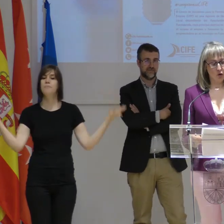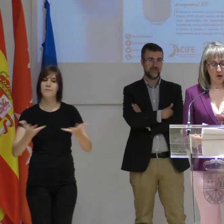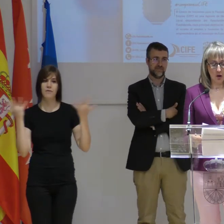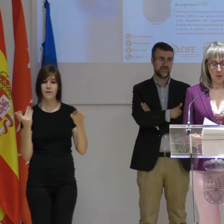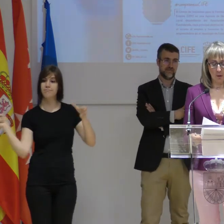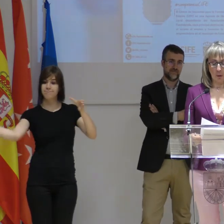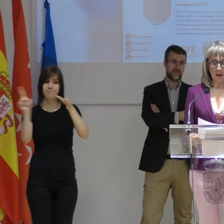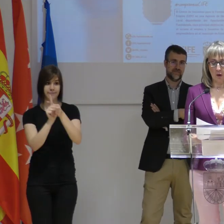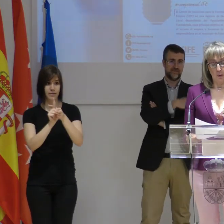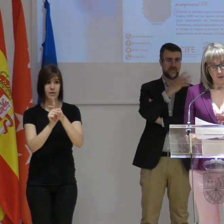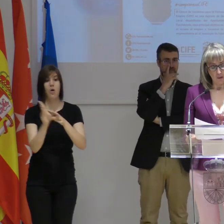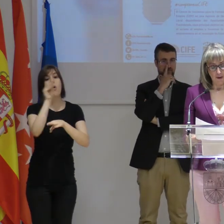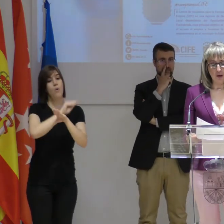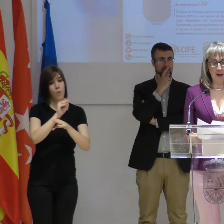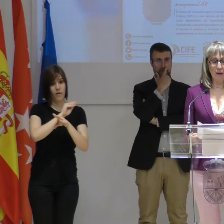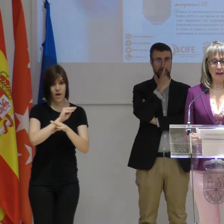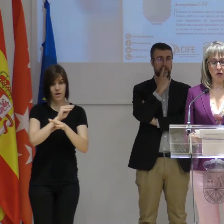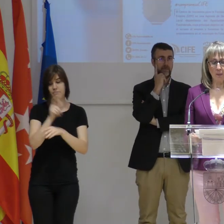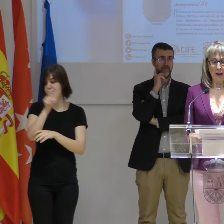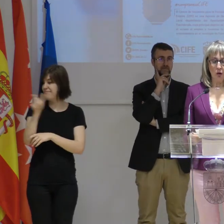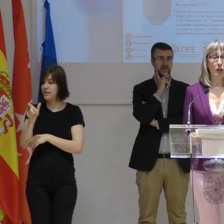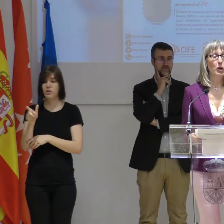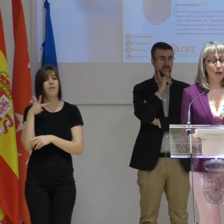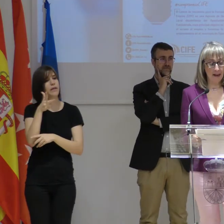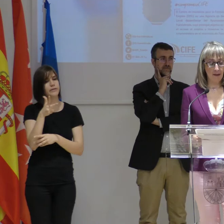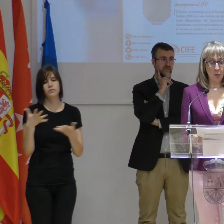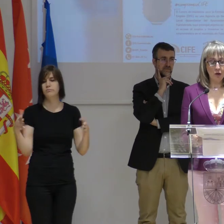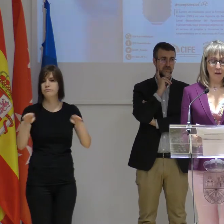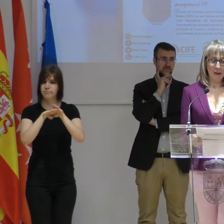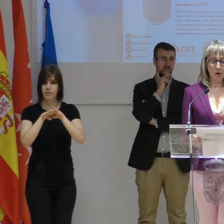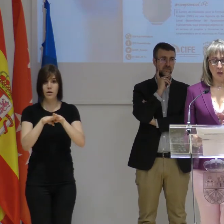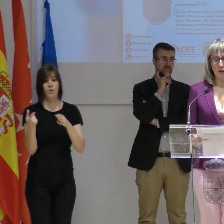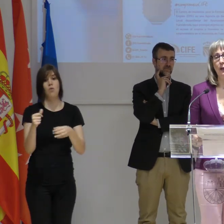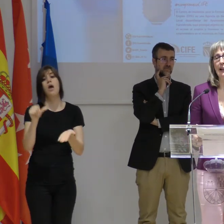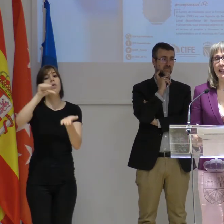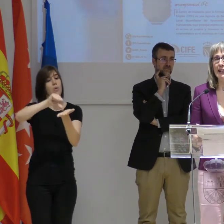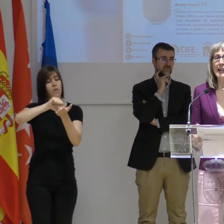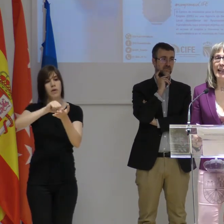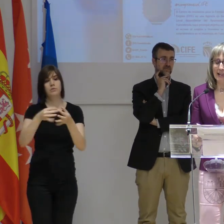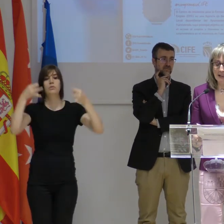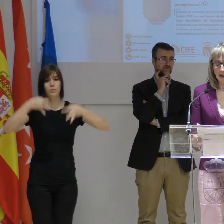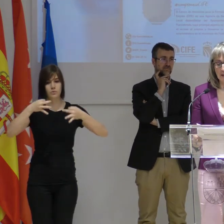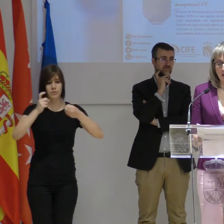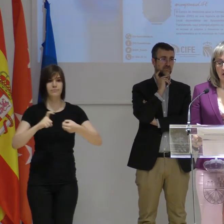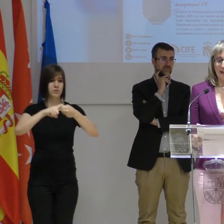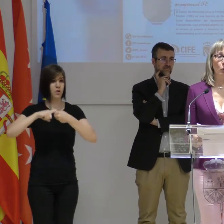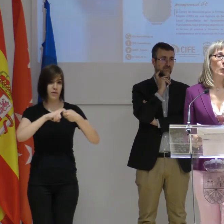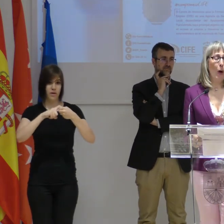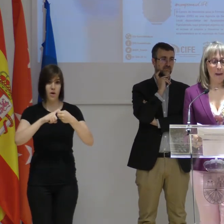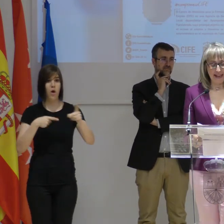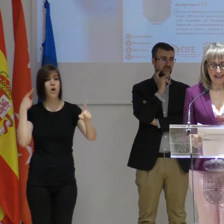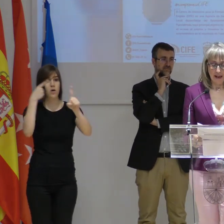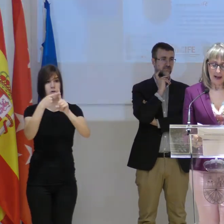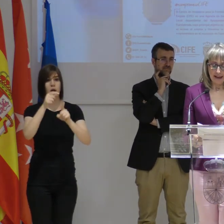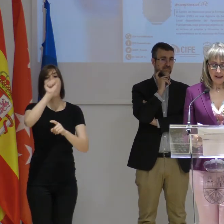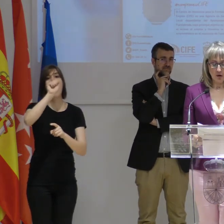inclusión como ciudadano de pleno derecho, contribuyendo a la creación de una sociedad más justa y solidaria, es la misión del Grupo